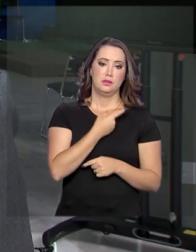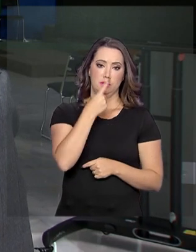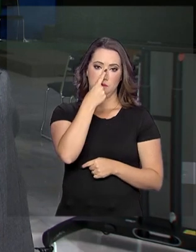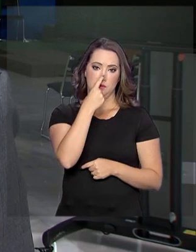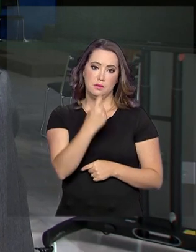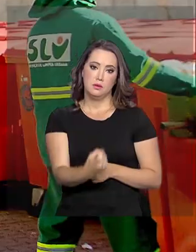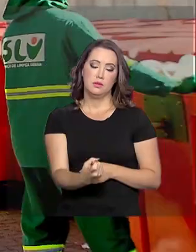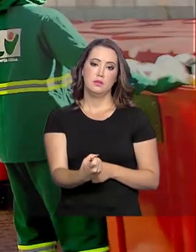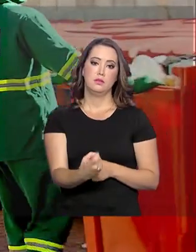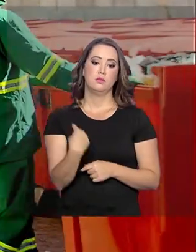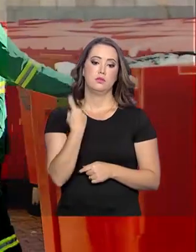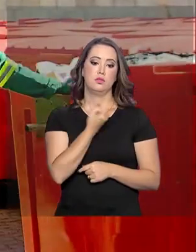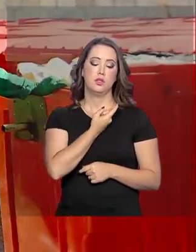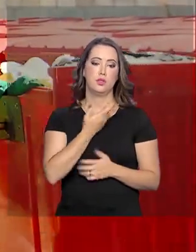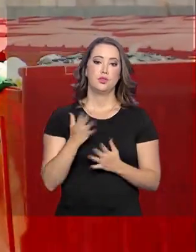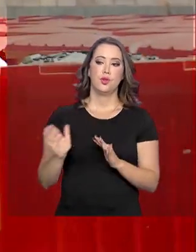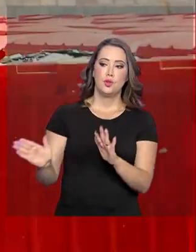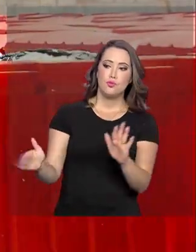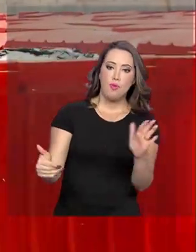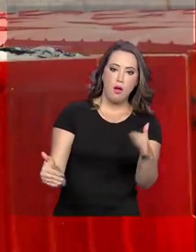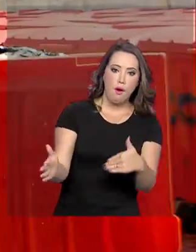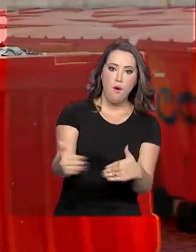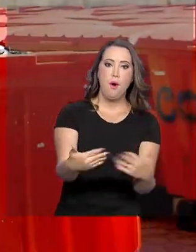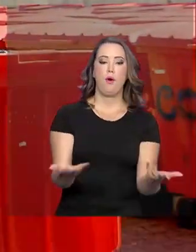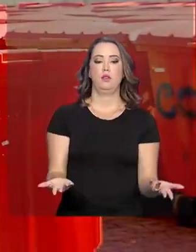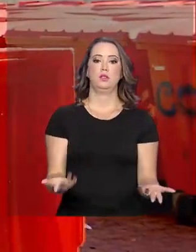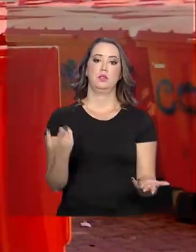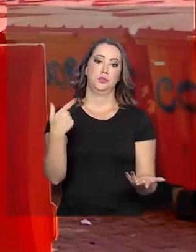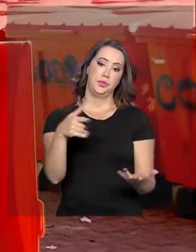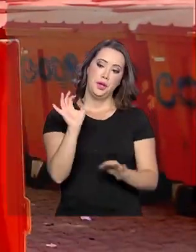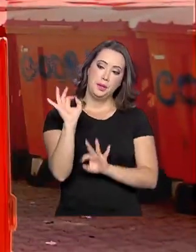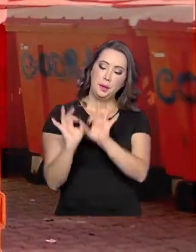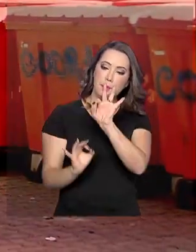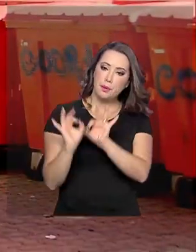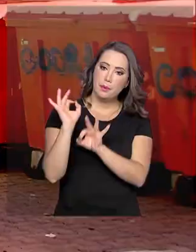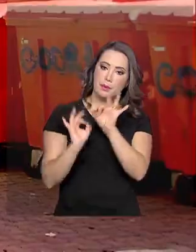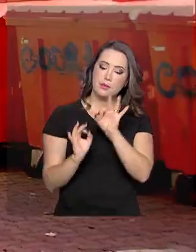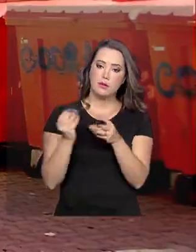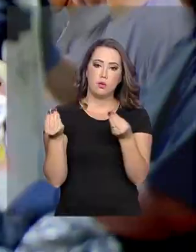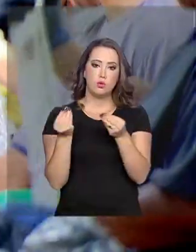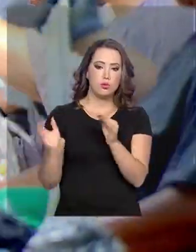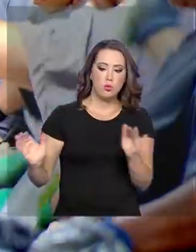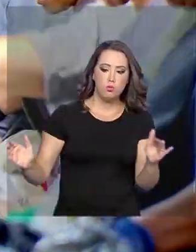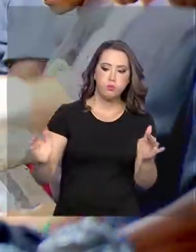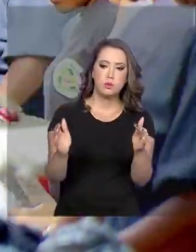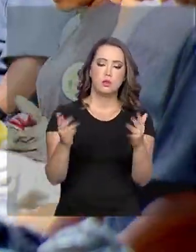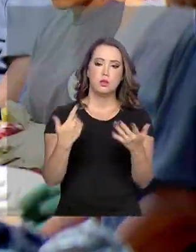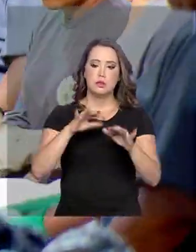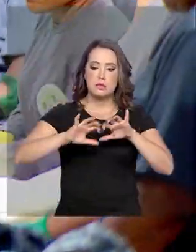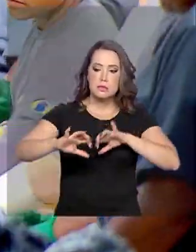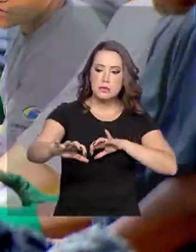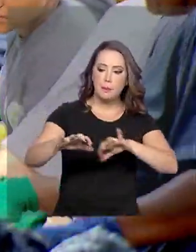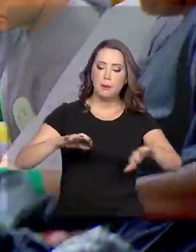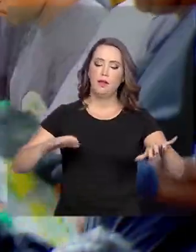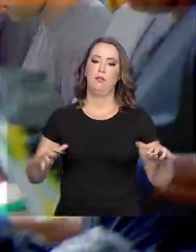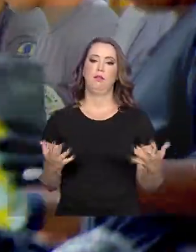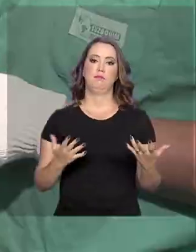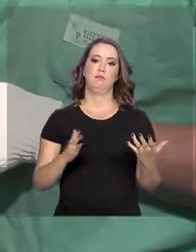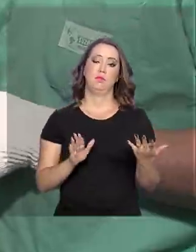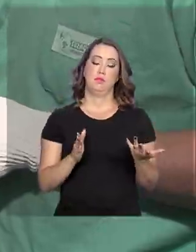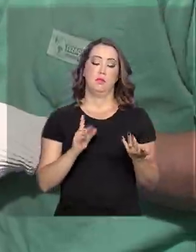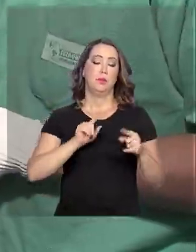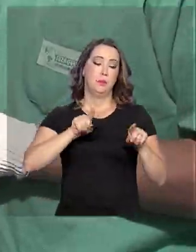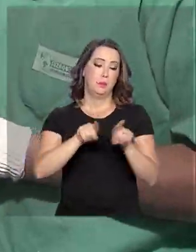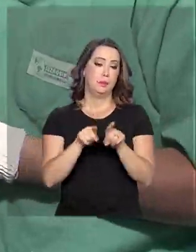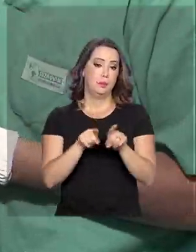nossas cidades. Seja sob o aspecto estrutural, no sistema de coleta, de triagem, até de destino final,